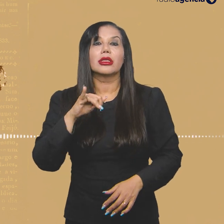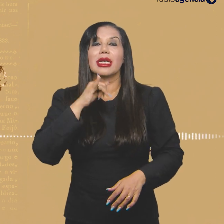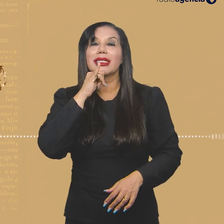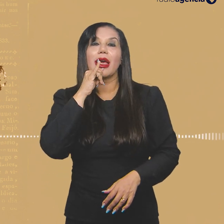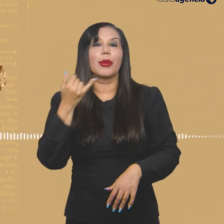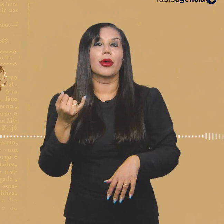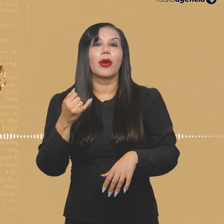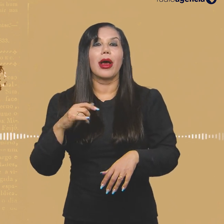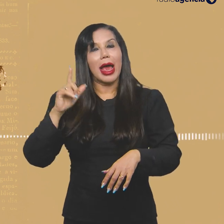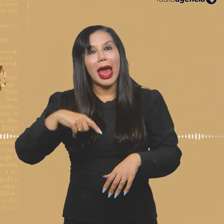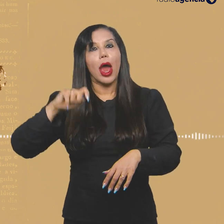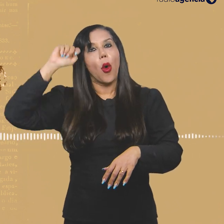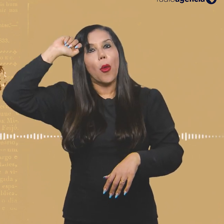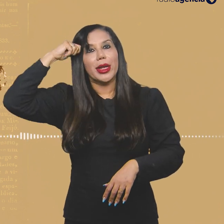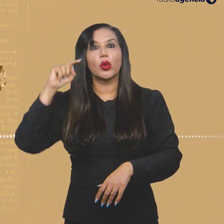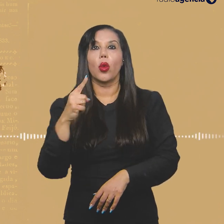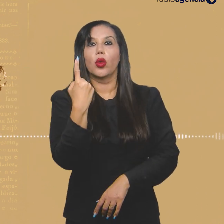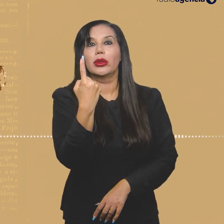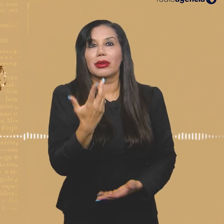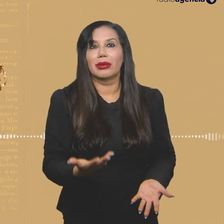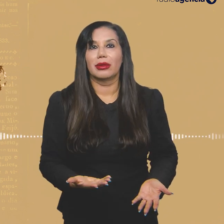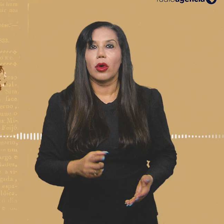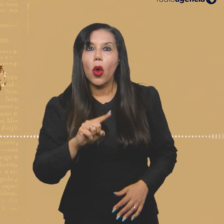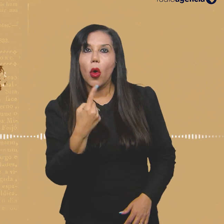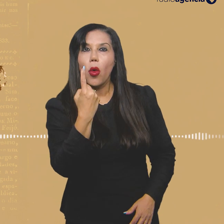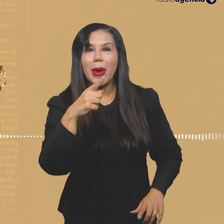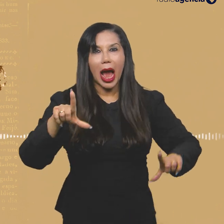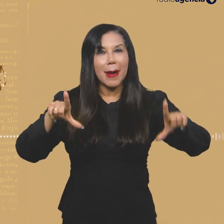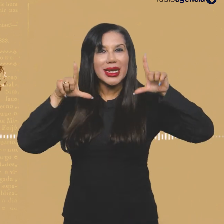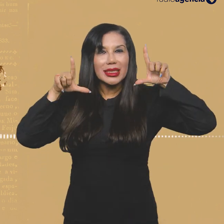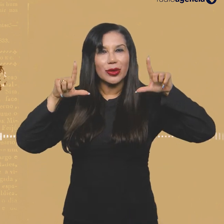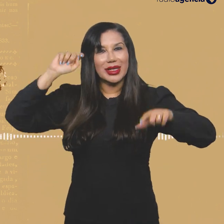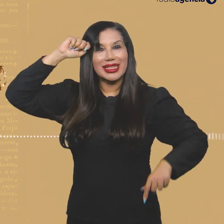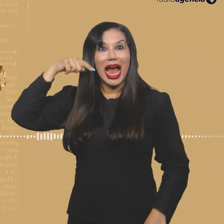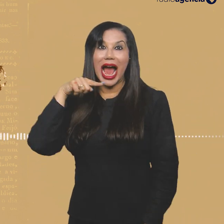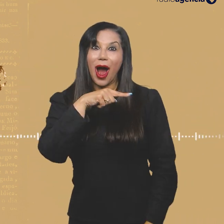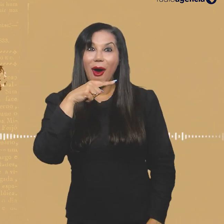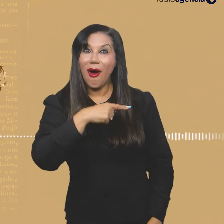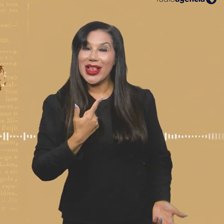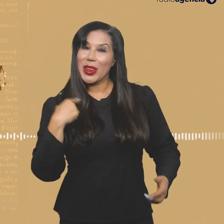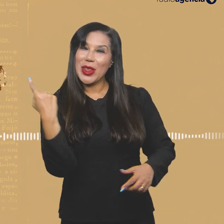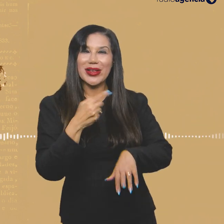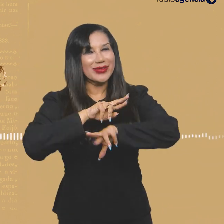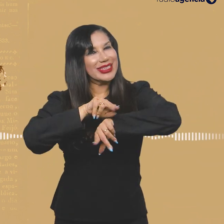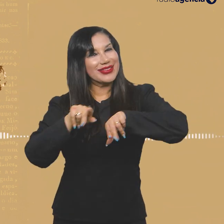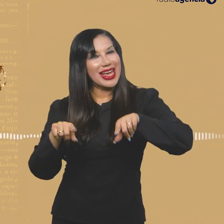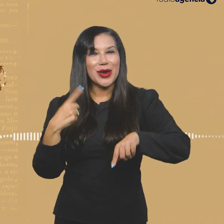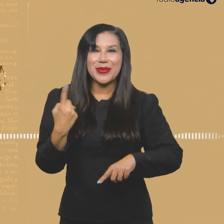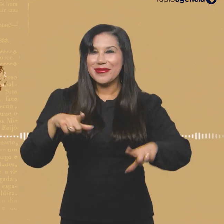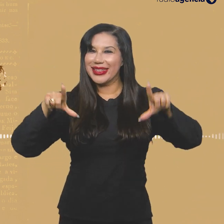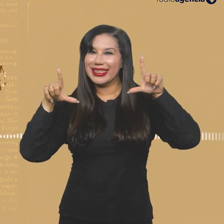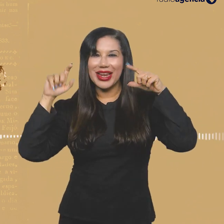a gente tem aí a síndrome do preto único, muitas vezes, que você tem uma apresentadora negra e você fala, olha ali, nós somos diversos, tem uma